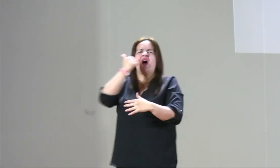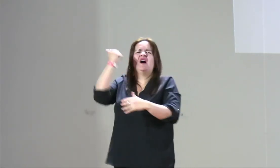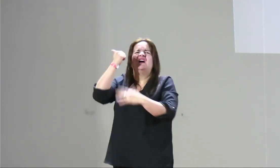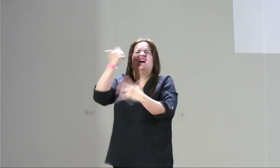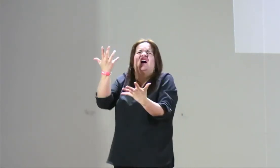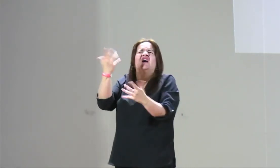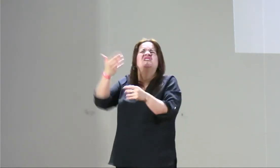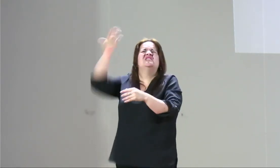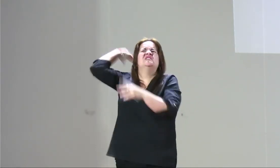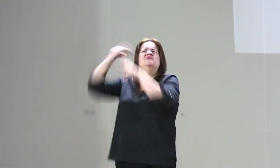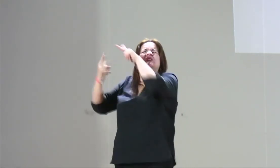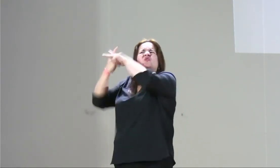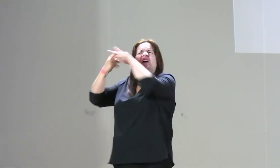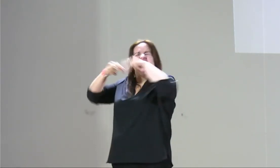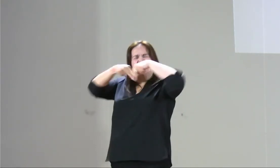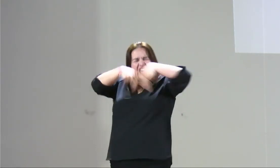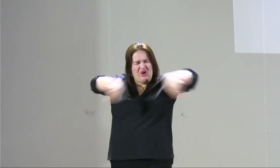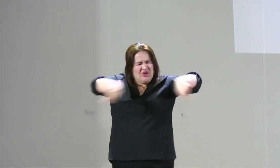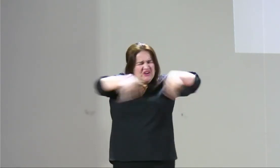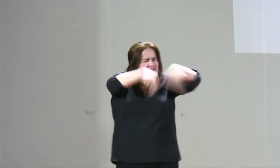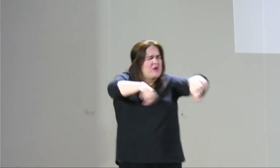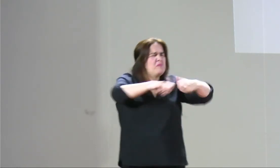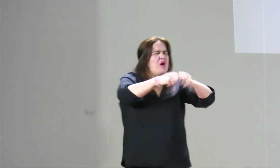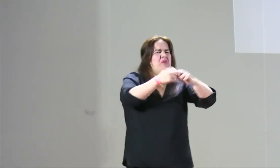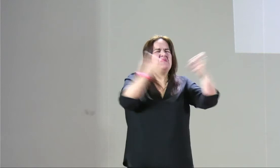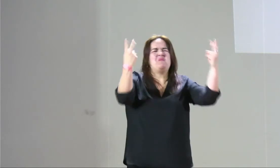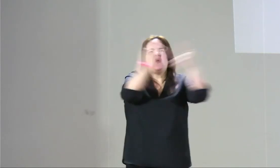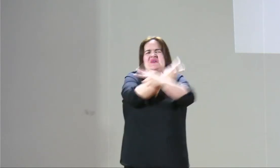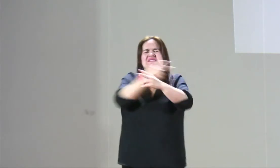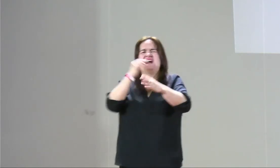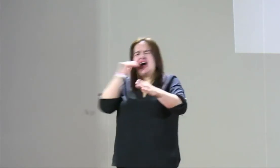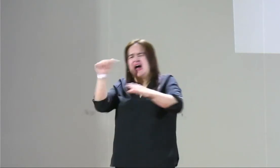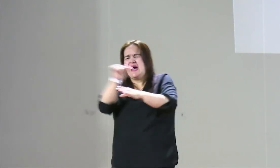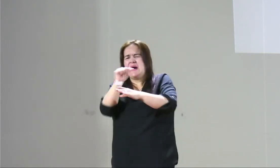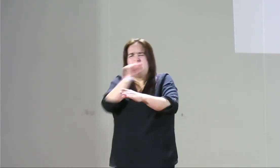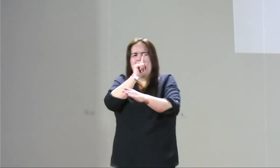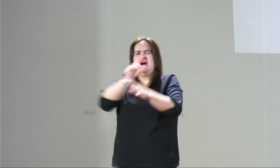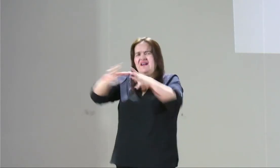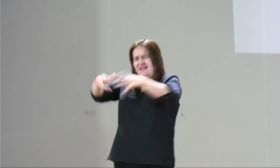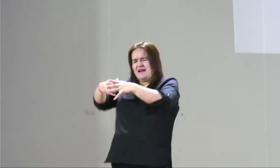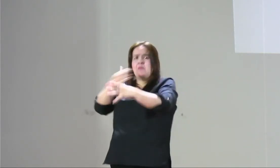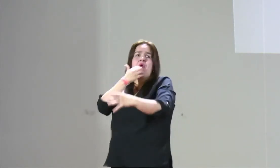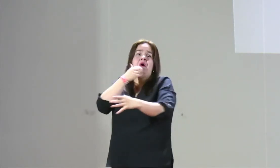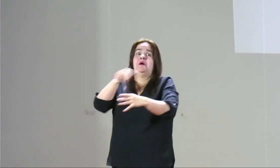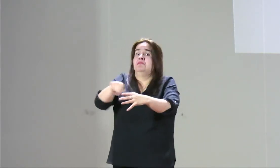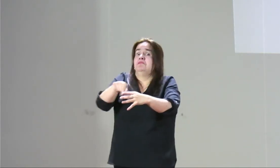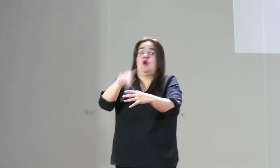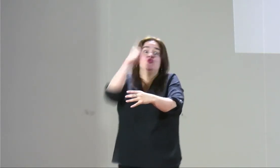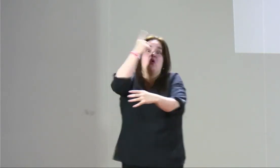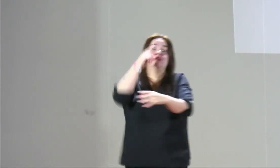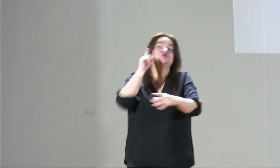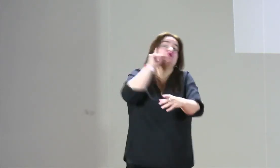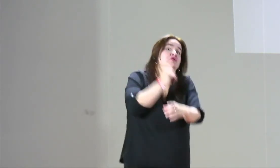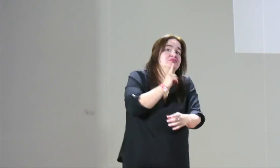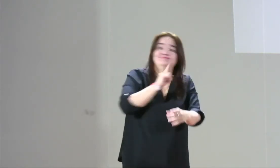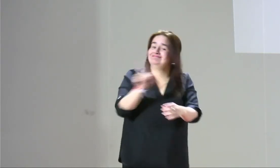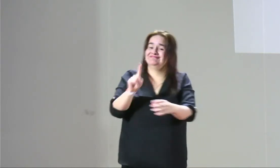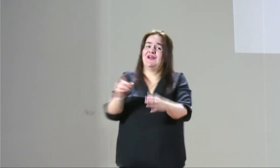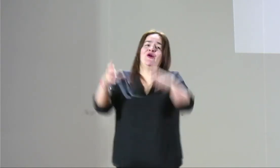través de la formación, de las orientaciones. ¿Qué pasa con esas mujeres anteriormente? La violencia de